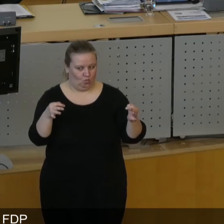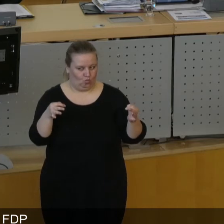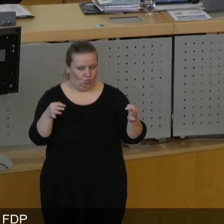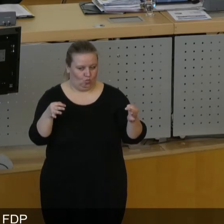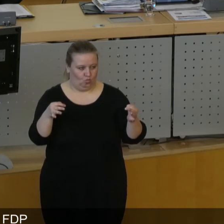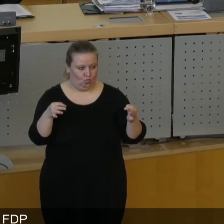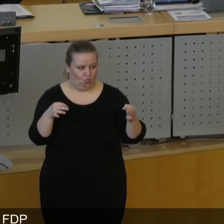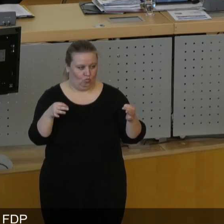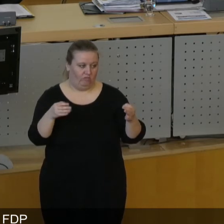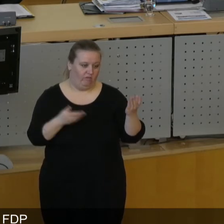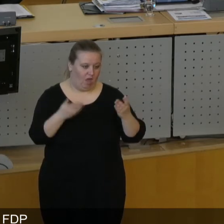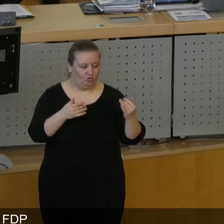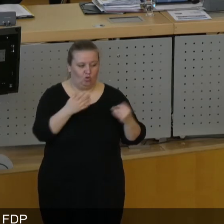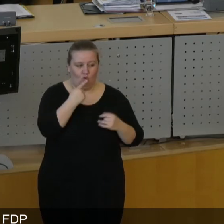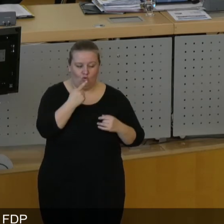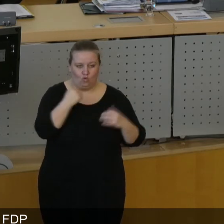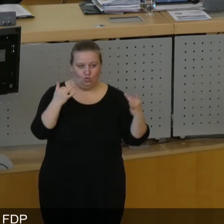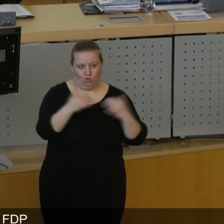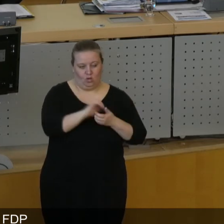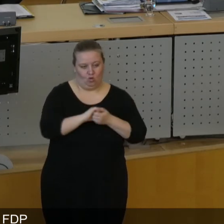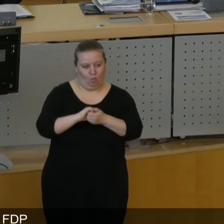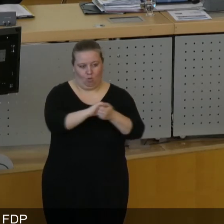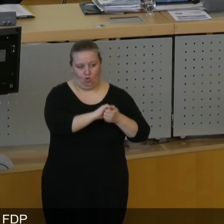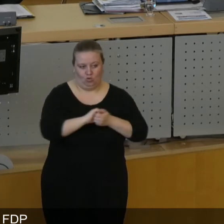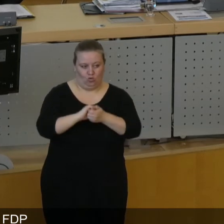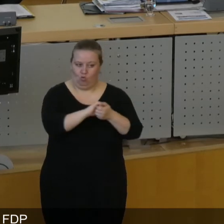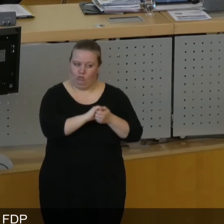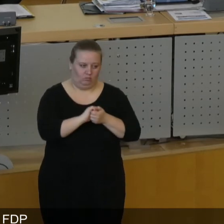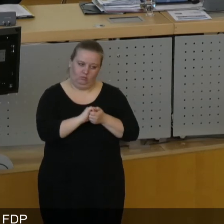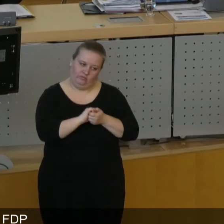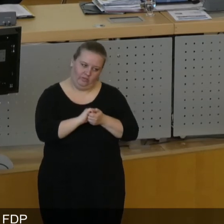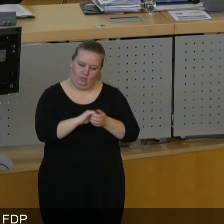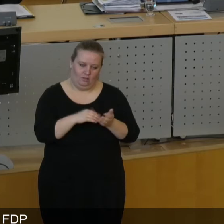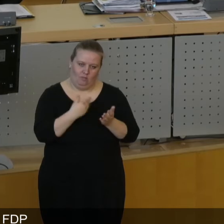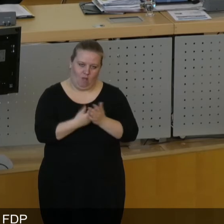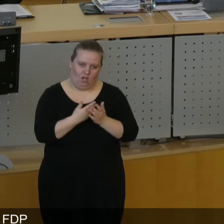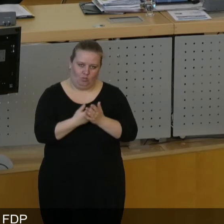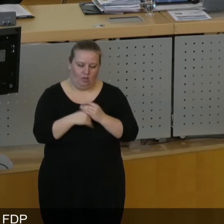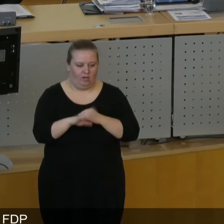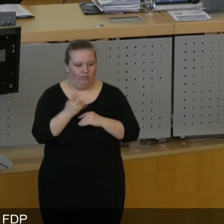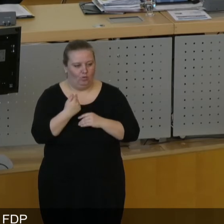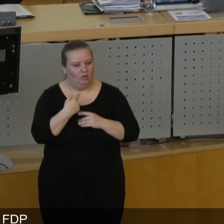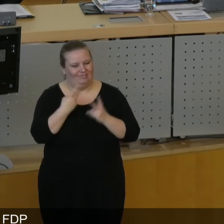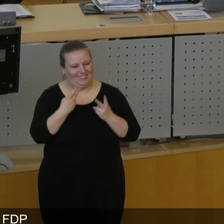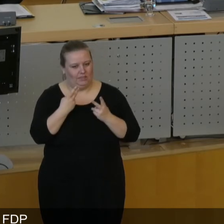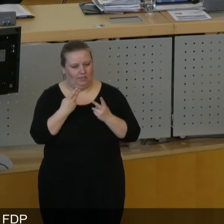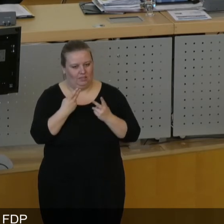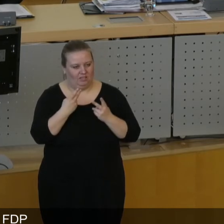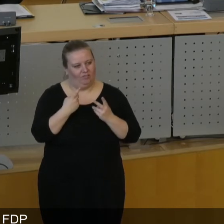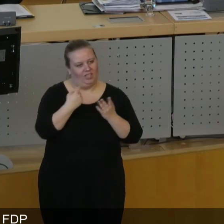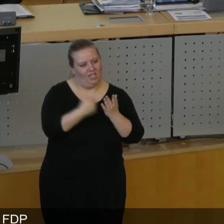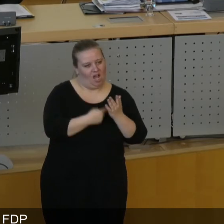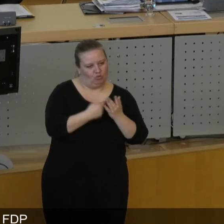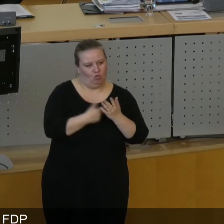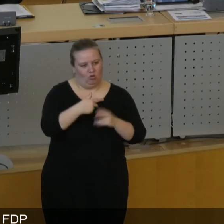Ihnen von der rot-rot-grünen Kooperation leider wieder ein Beispiel für das Auseinanderklaffen von Anspruch